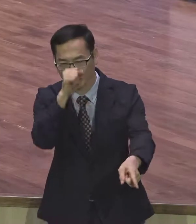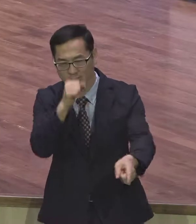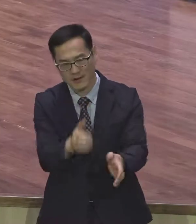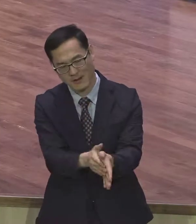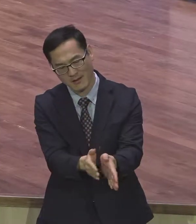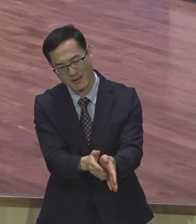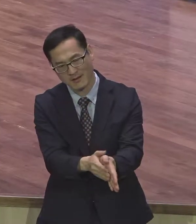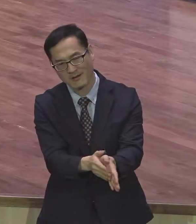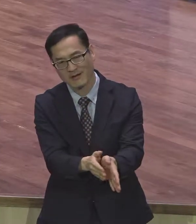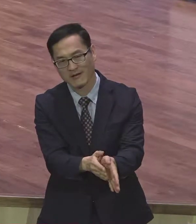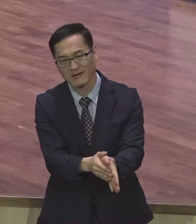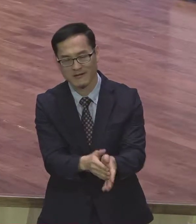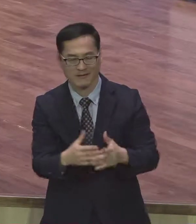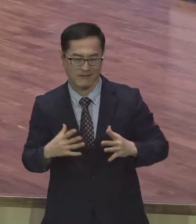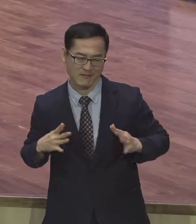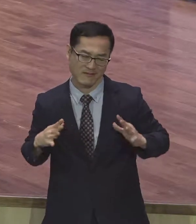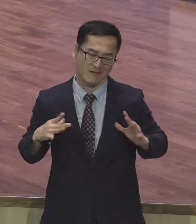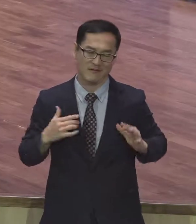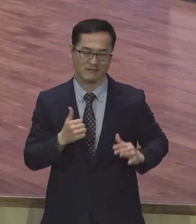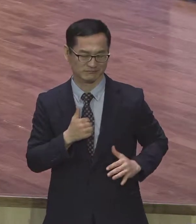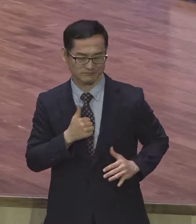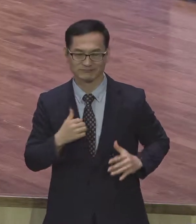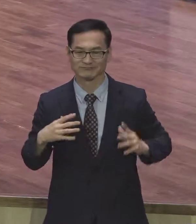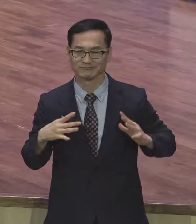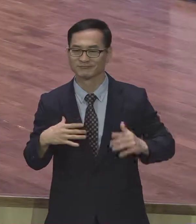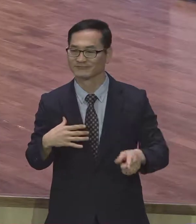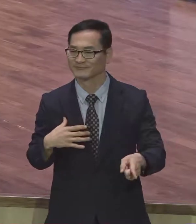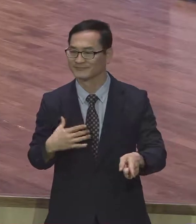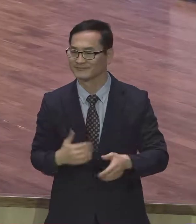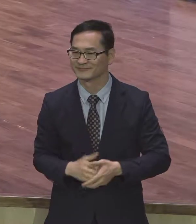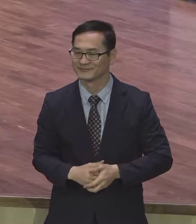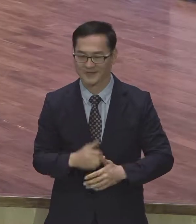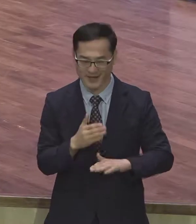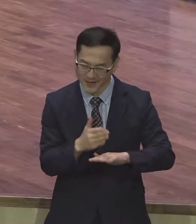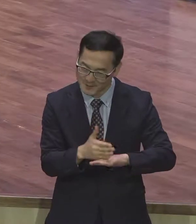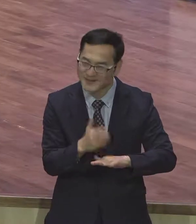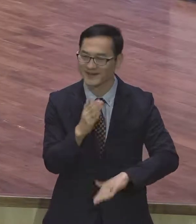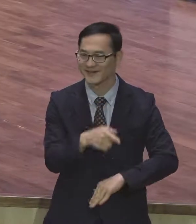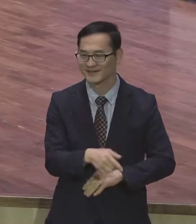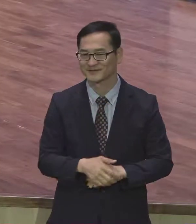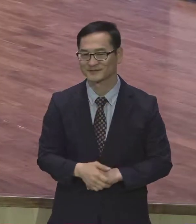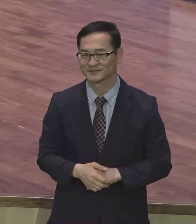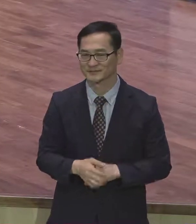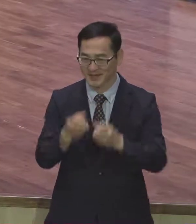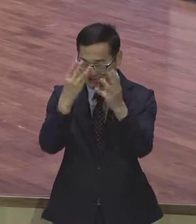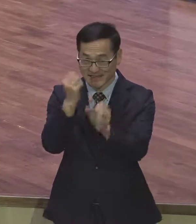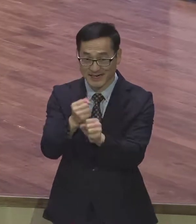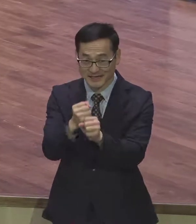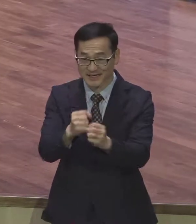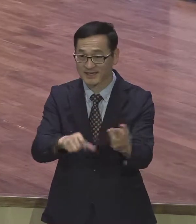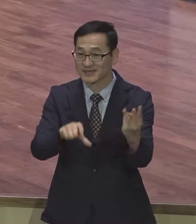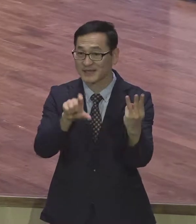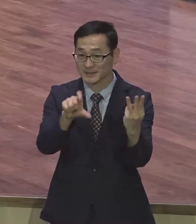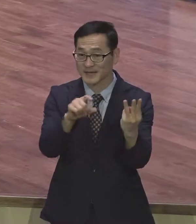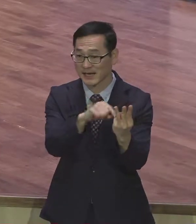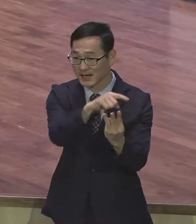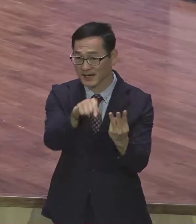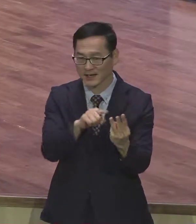자랑스러워요. 정말로 감사하고 정말 창세기 3장 제일 최애 고통 중에 있는 저